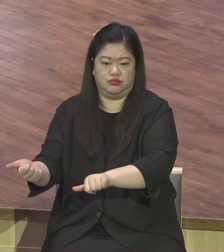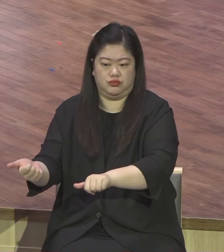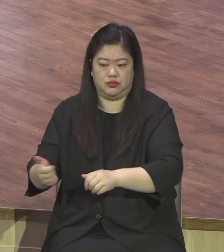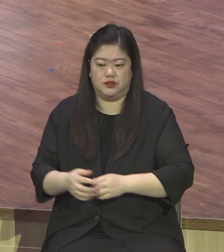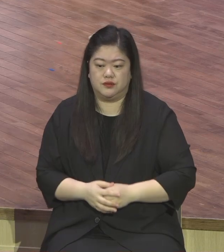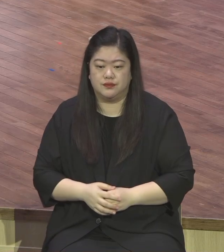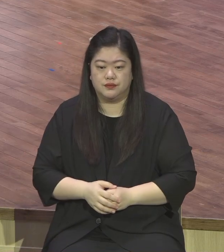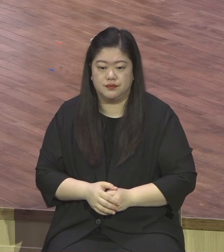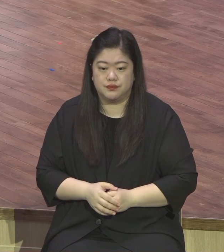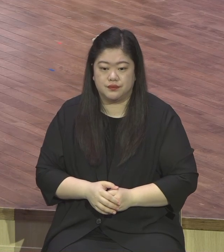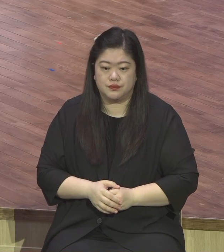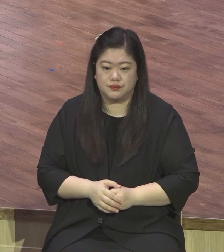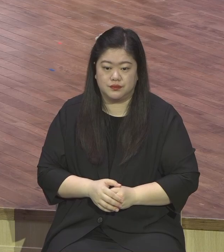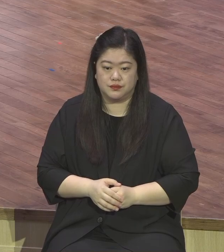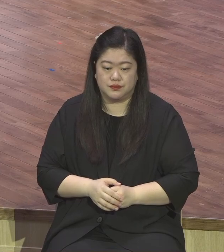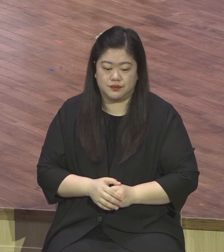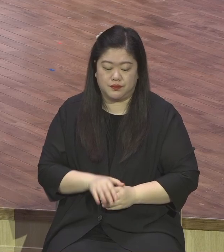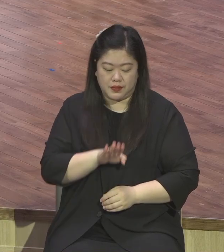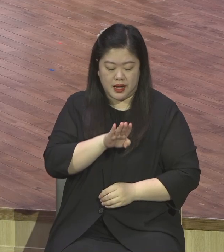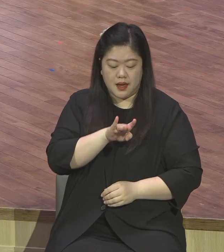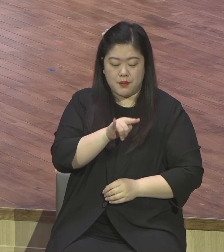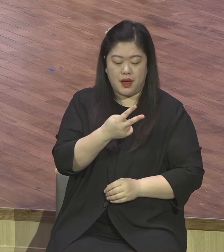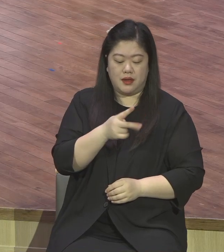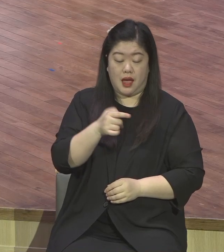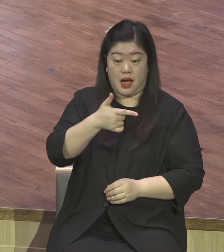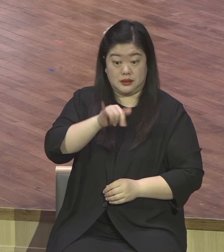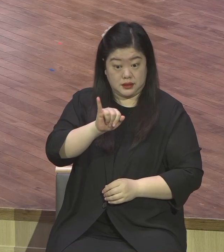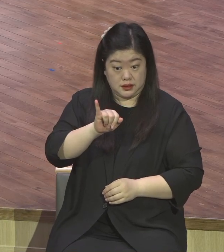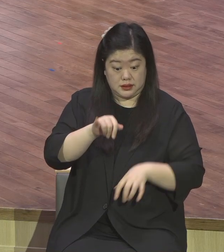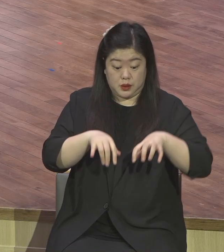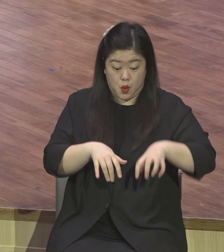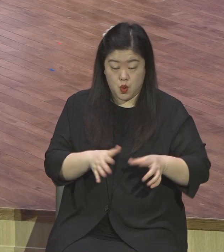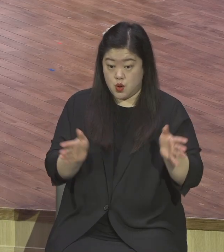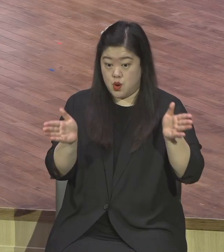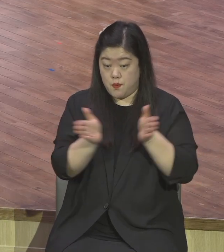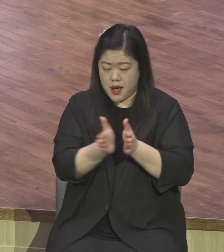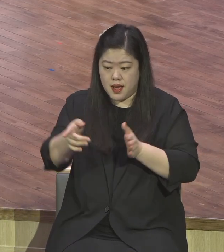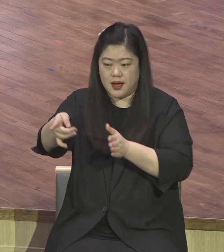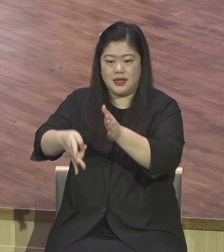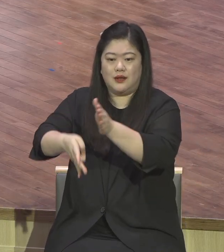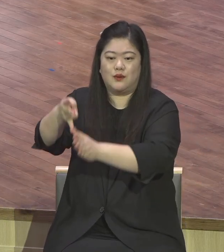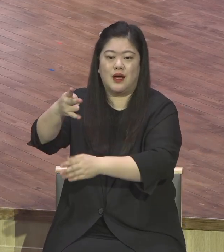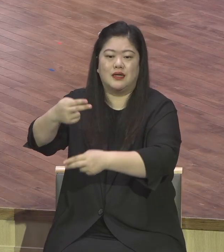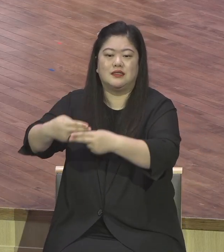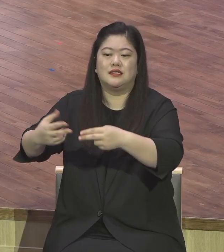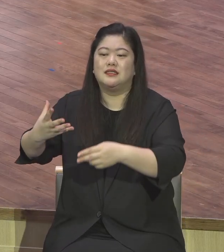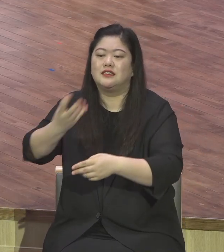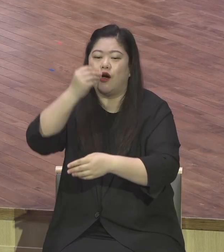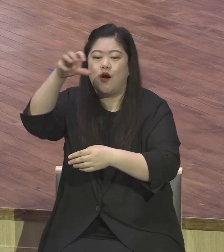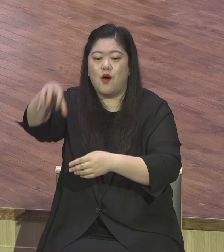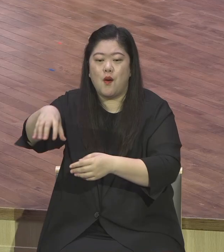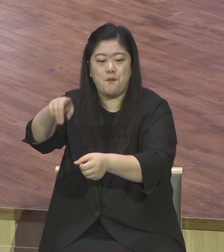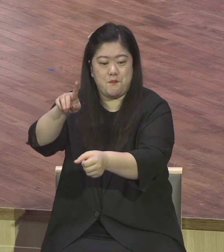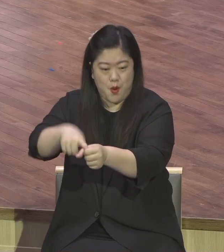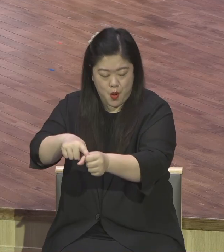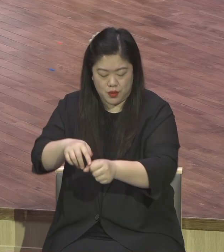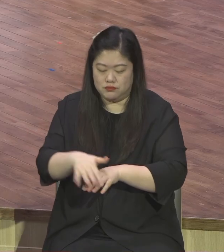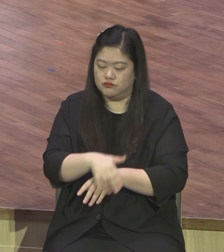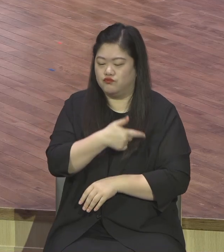출발하셨던 예수님께서 시장기가 느껴졌어요. 그래서 마침 길거리에 입이